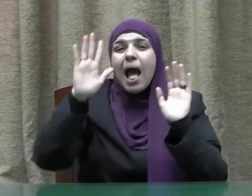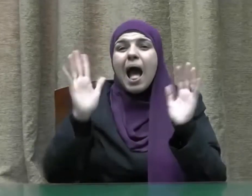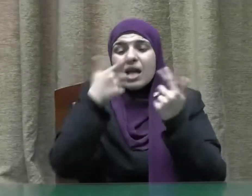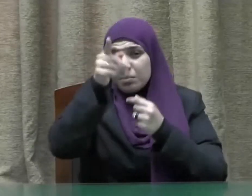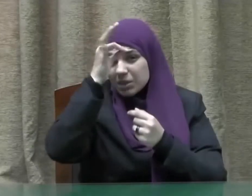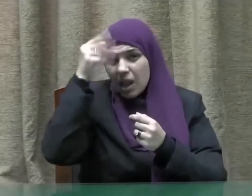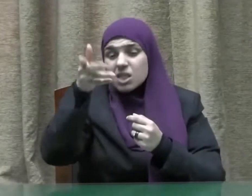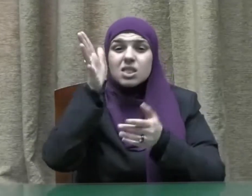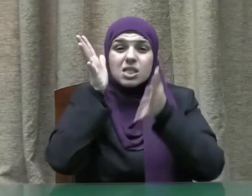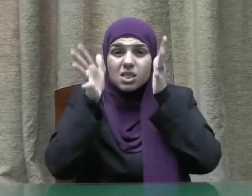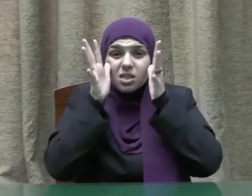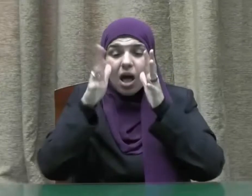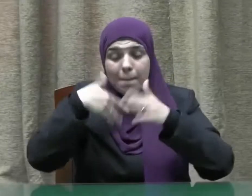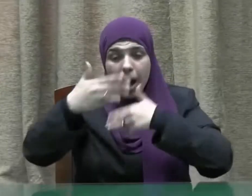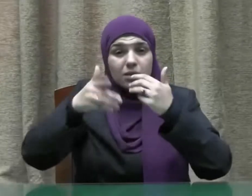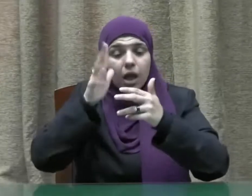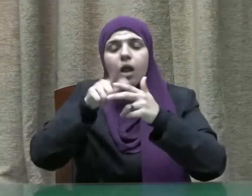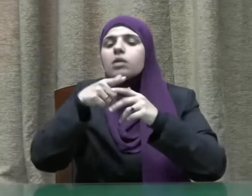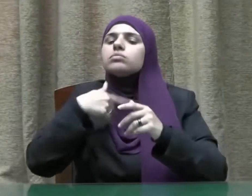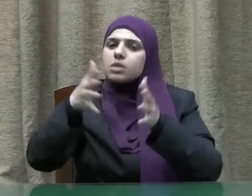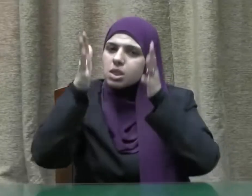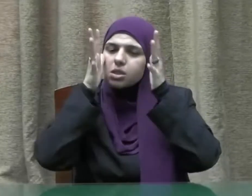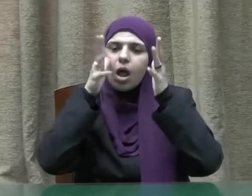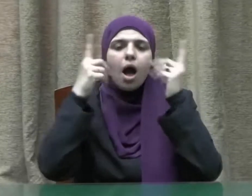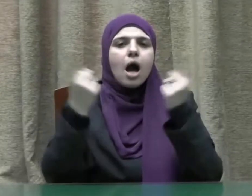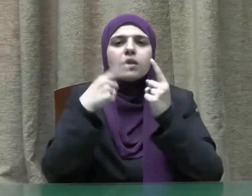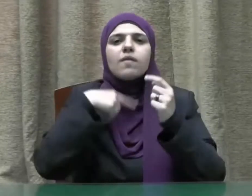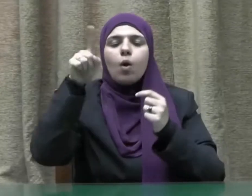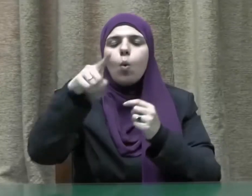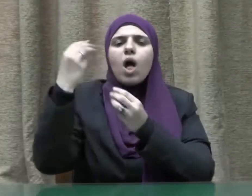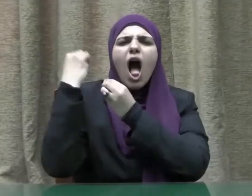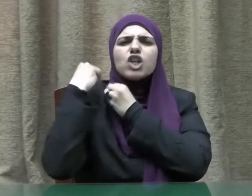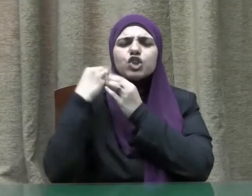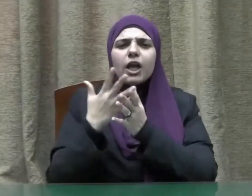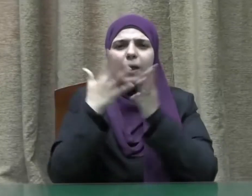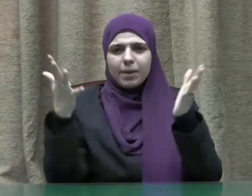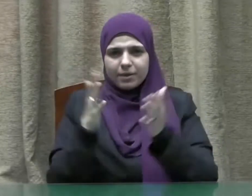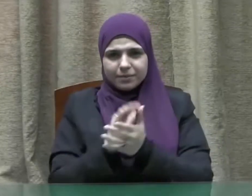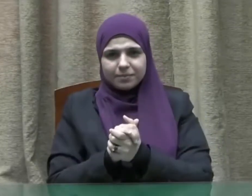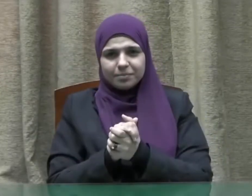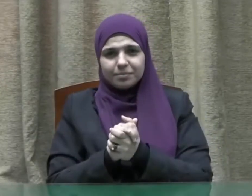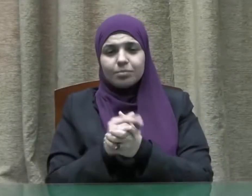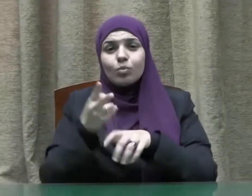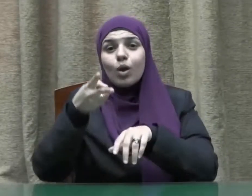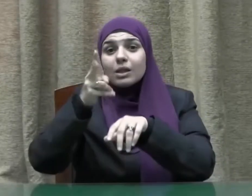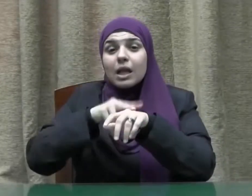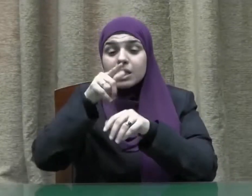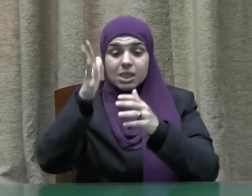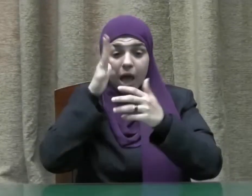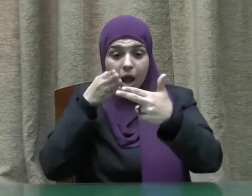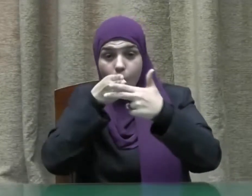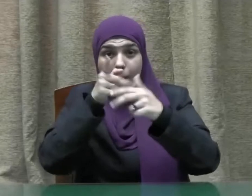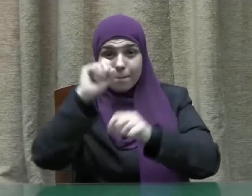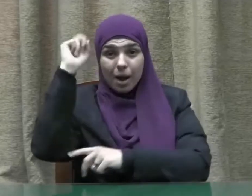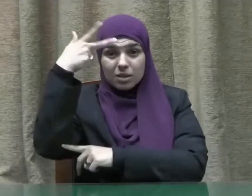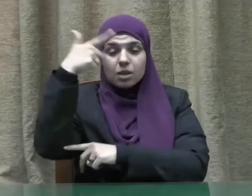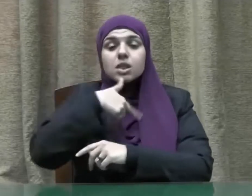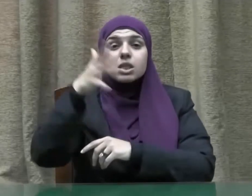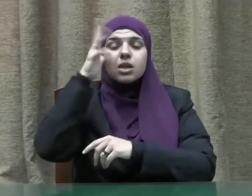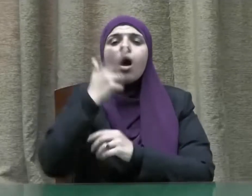أدركتك الصلاة بعد فصله فإن الفضل فيه وصلاة فيه خير من